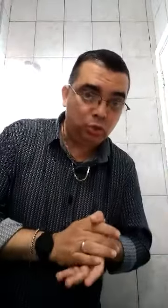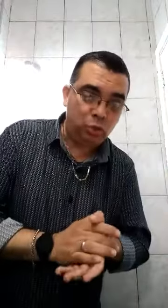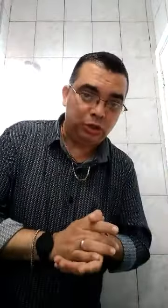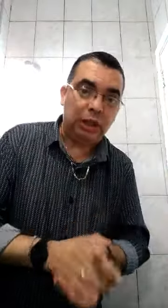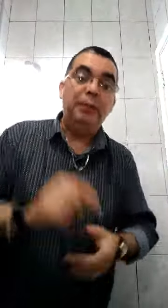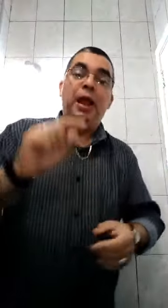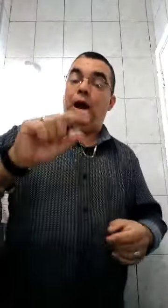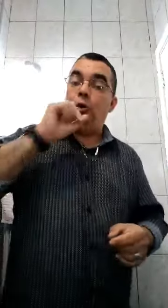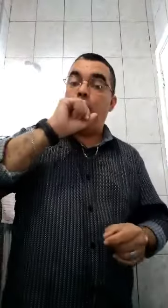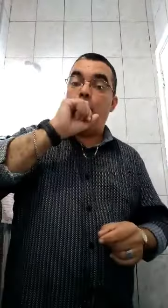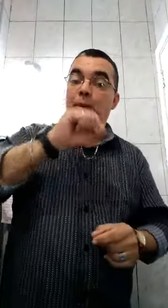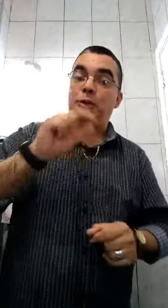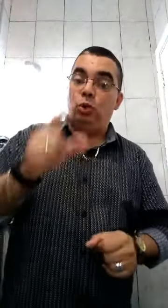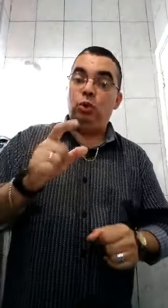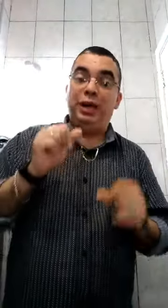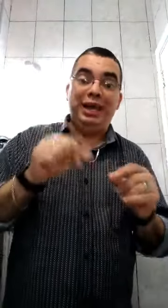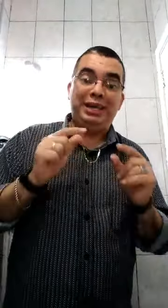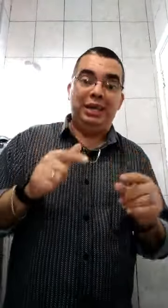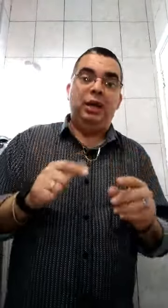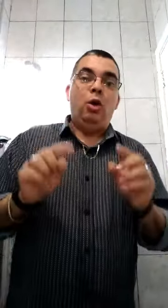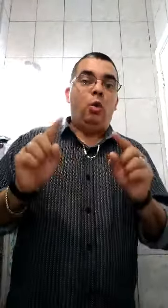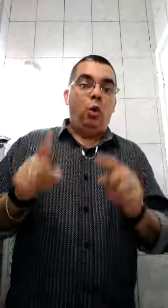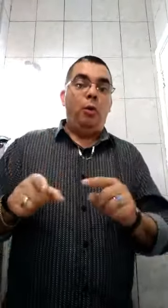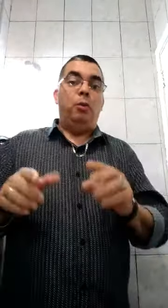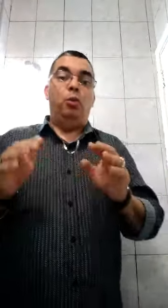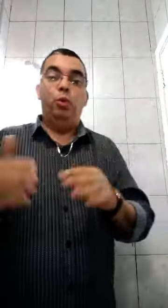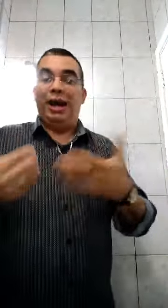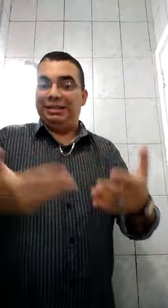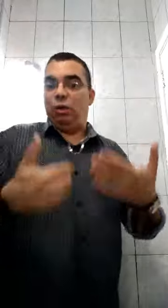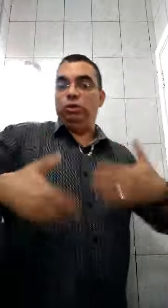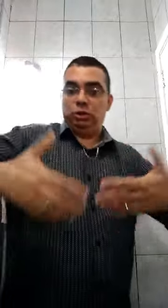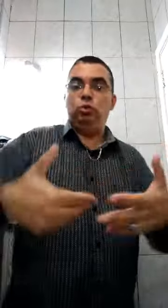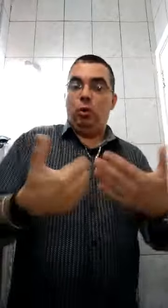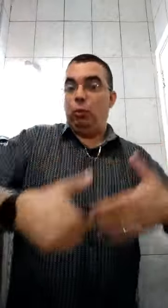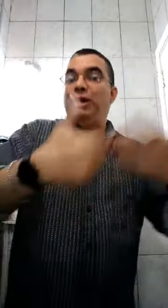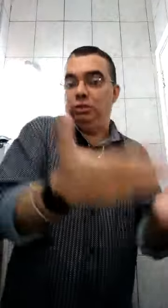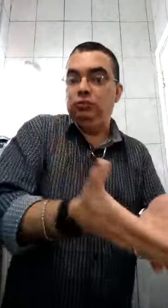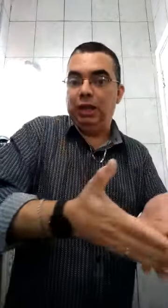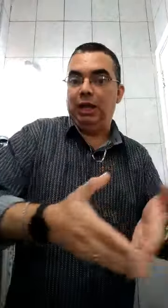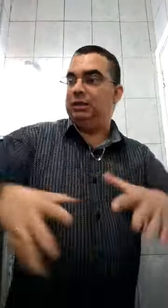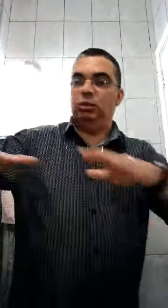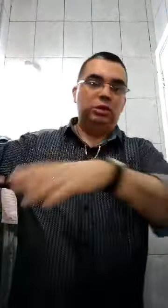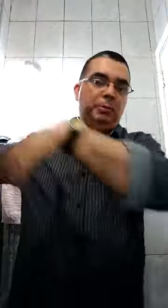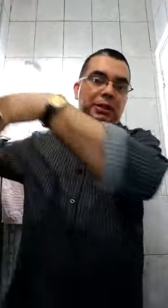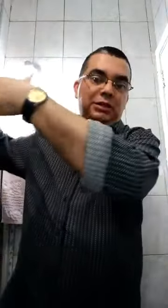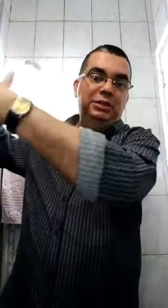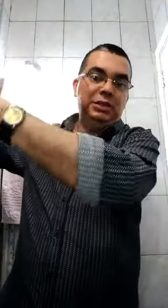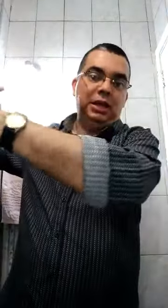outro gosta. Agora, o problema todo é que, como o casal, ou seja, o homem, o ativo da relação, independente de ser